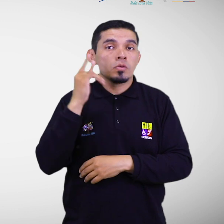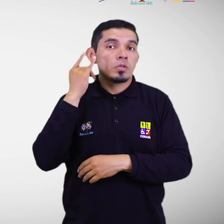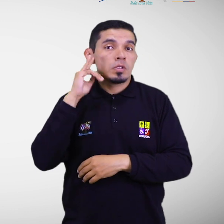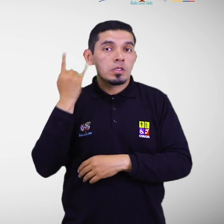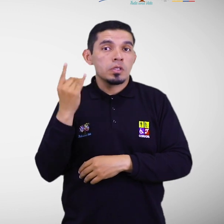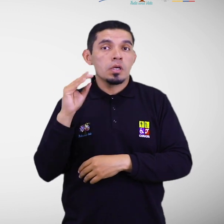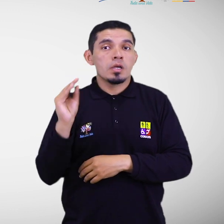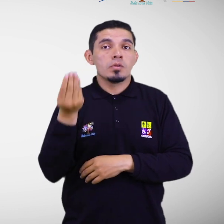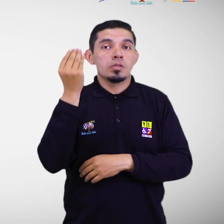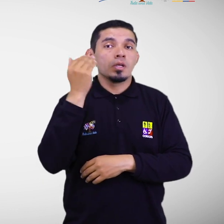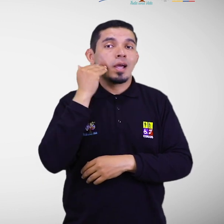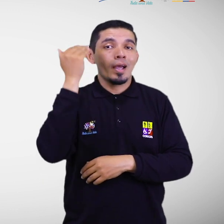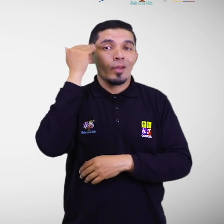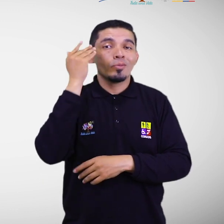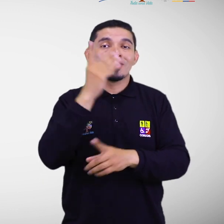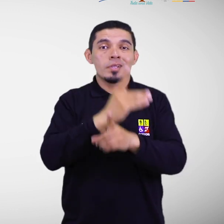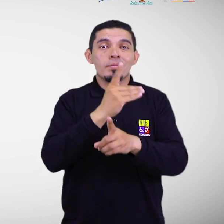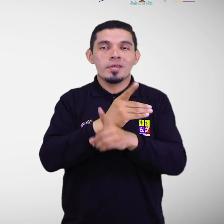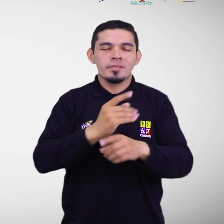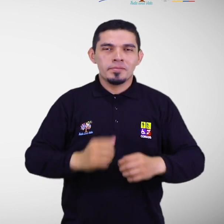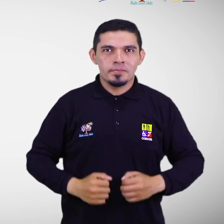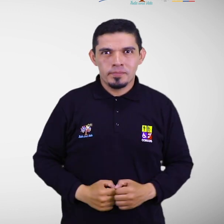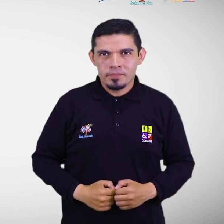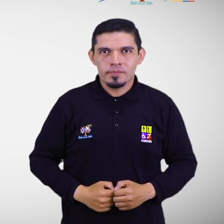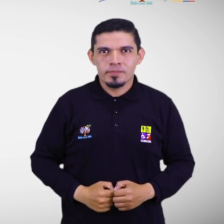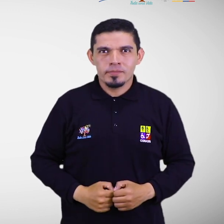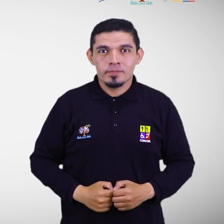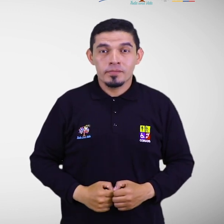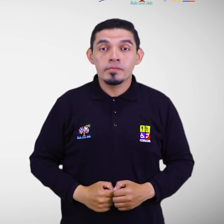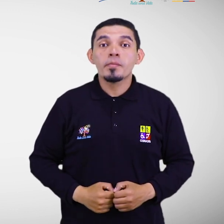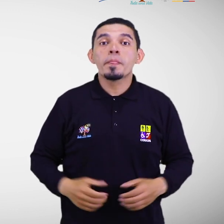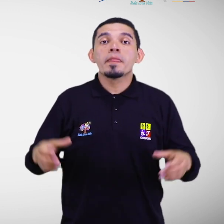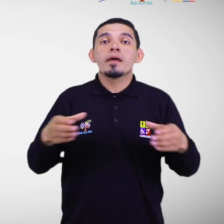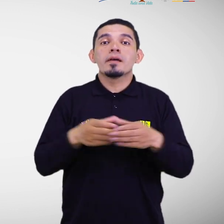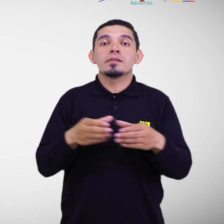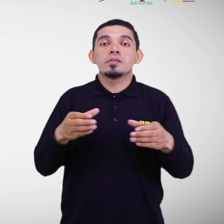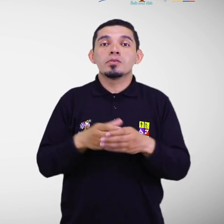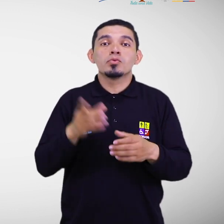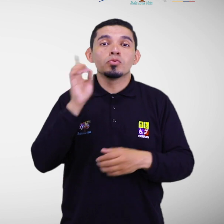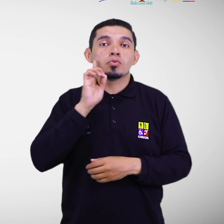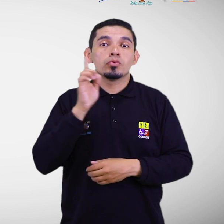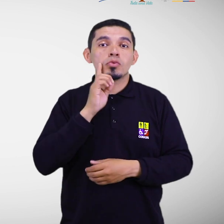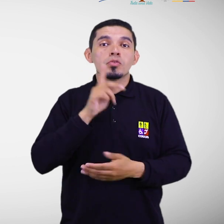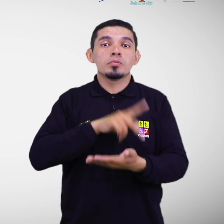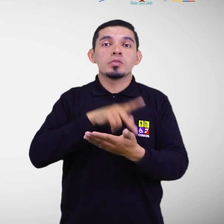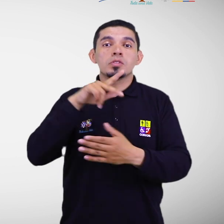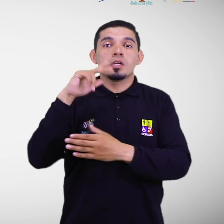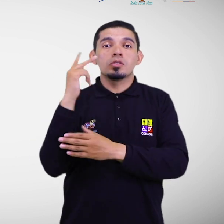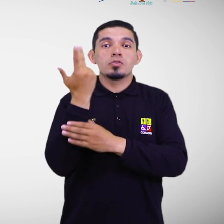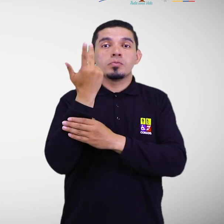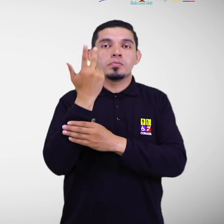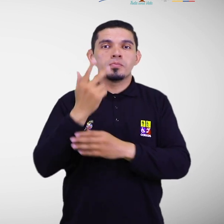Adolescentes y Adultos con Discapacidad Intelectual. Asociación de Sordos de Pichincha.